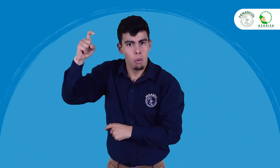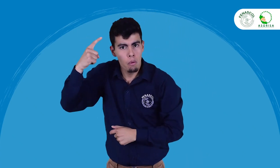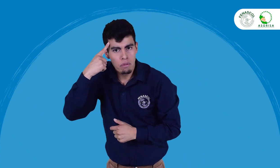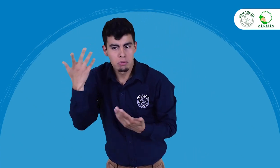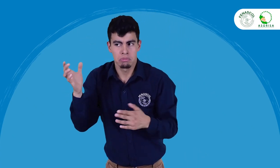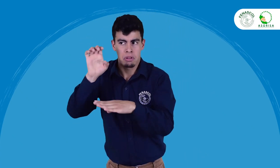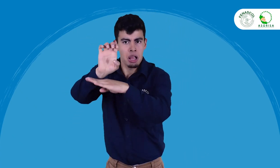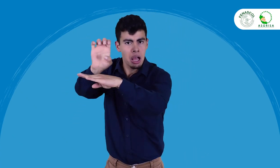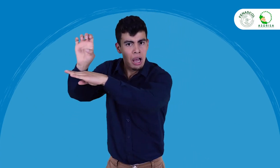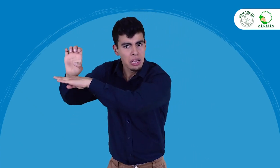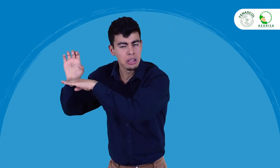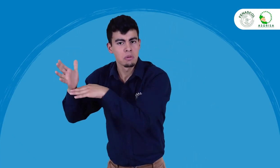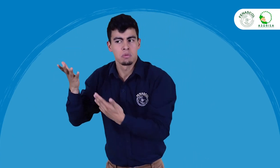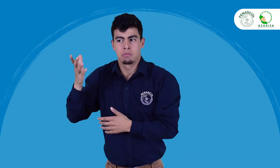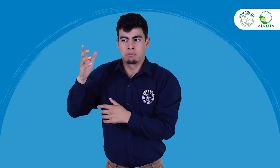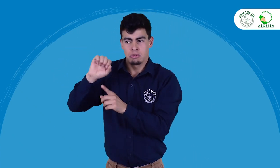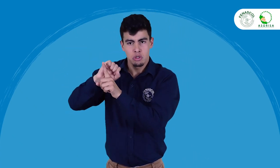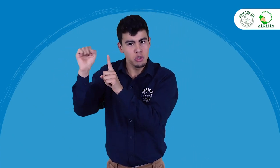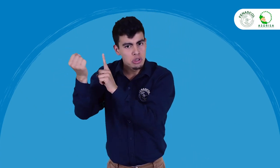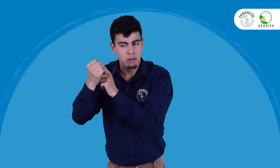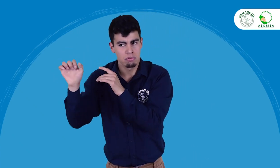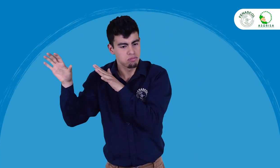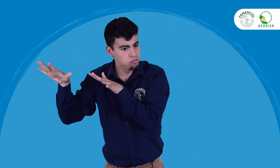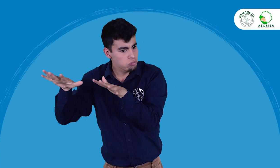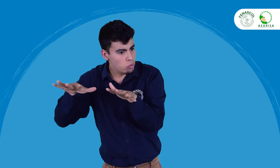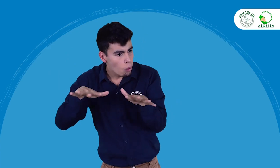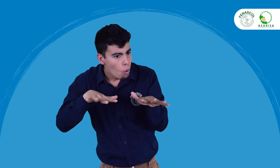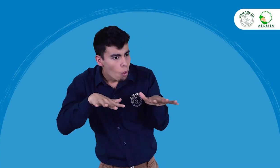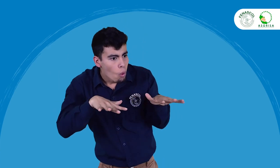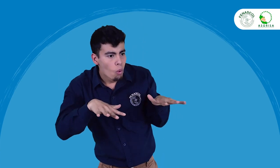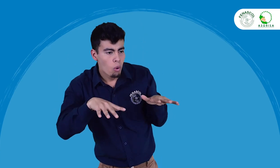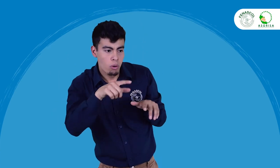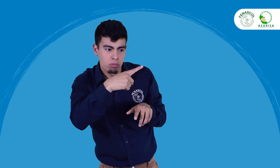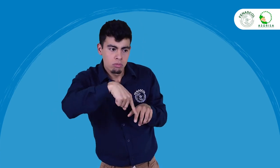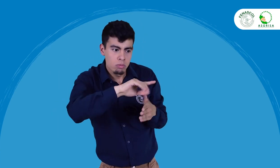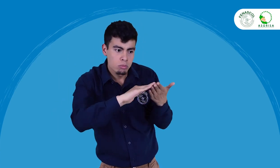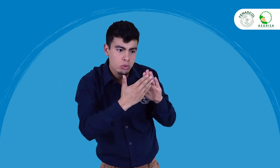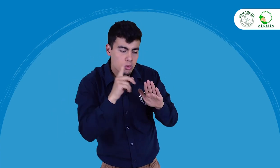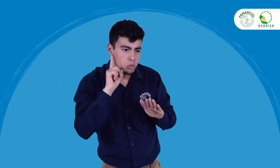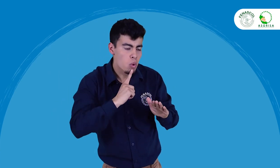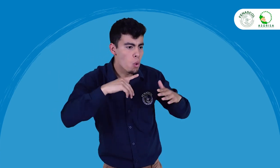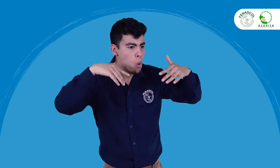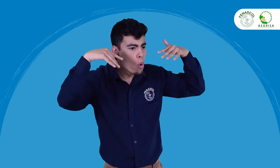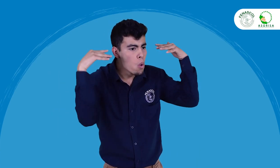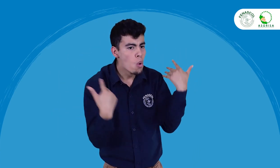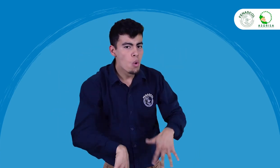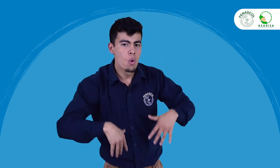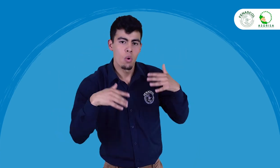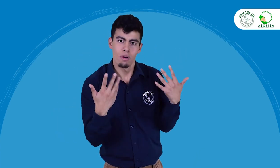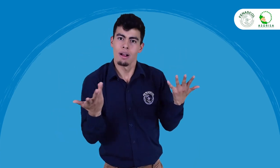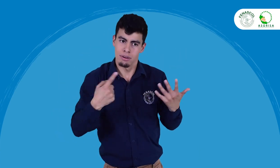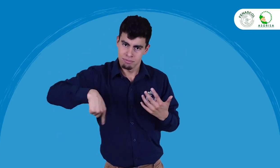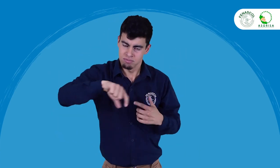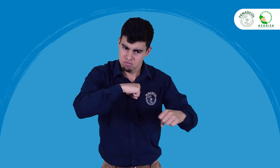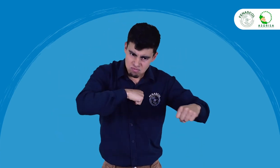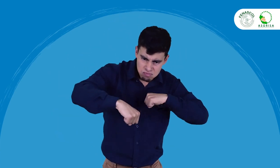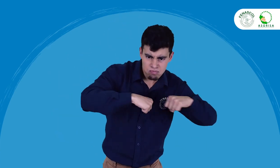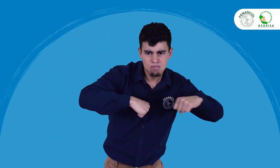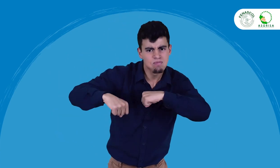sensibilización genera que la comunidad sorda se visibilice ante el gobierno, las entidades y la sociedad, reconociendo sus esfuerzos y